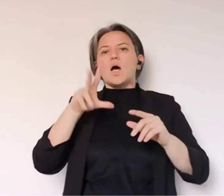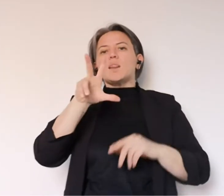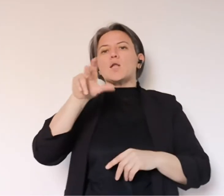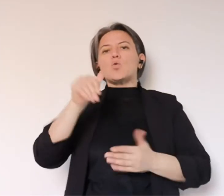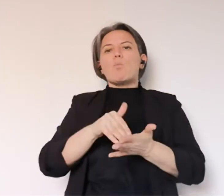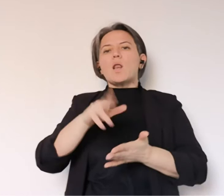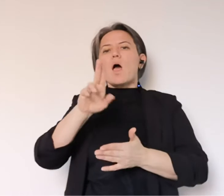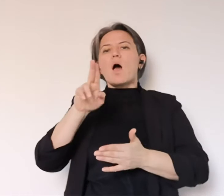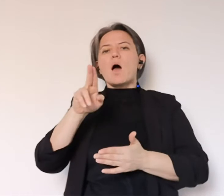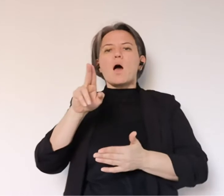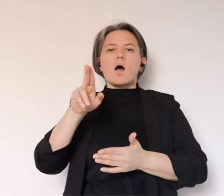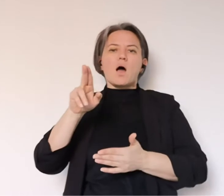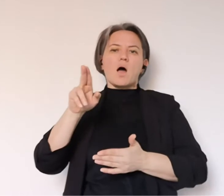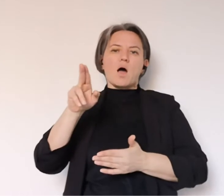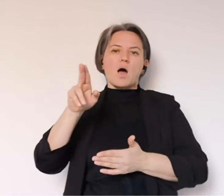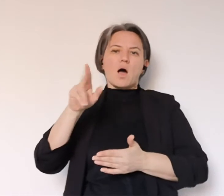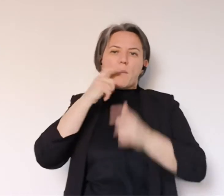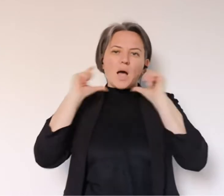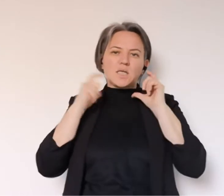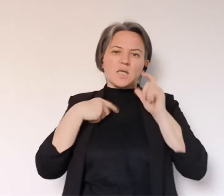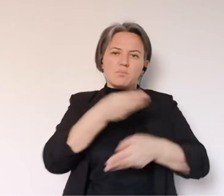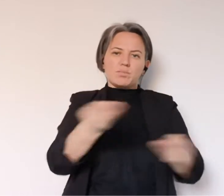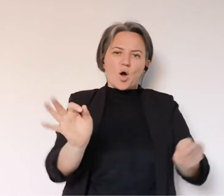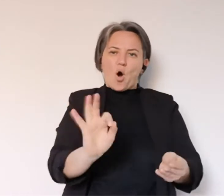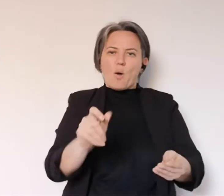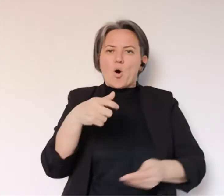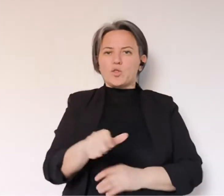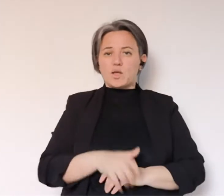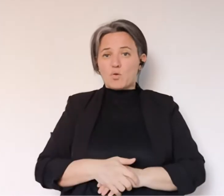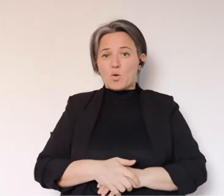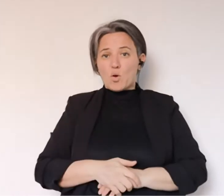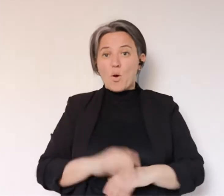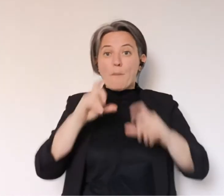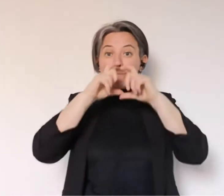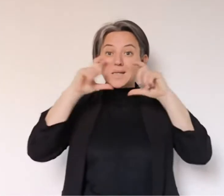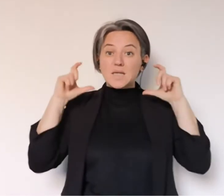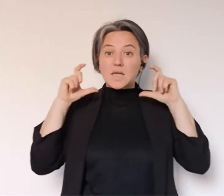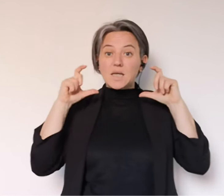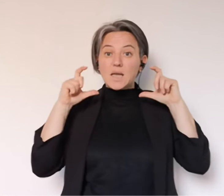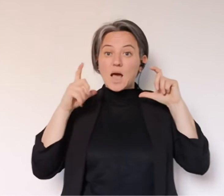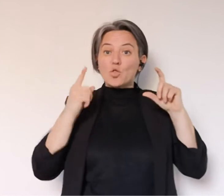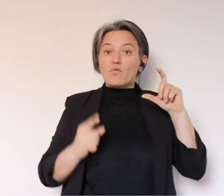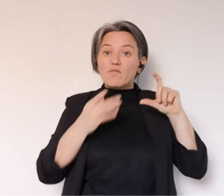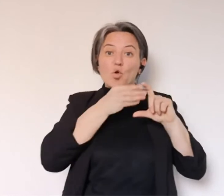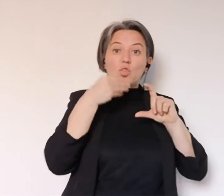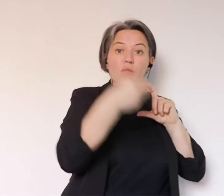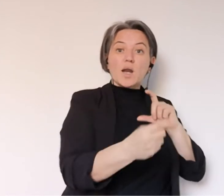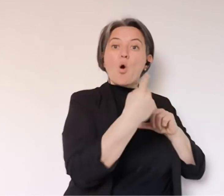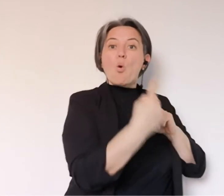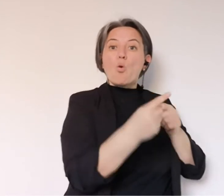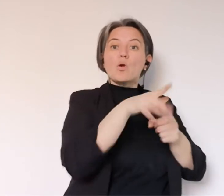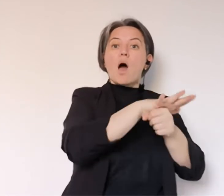perché non avete distribuito tutte le mascherine, perché 31.000 mascherine erano una mascherina monouso da due ore a famiglia.